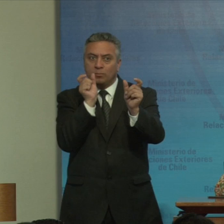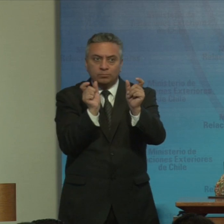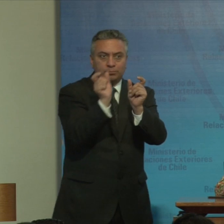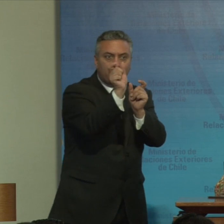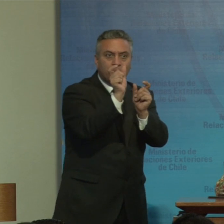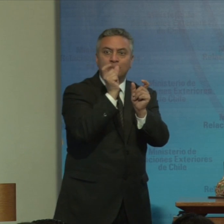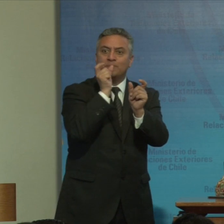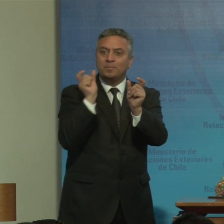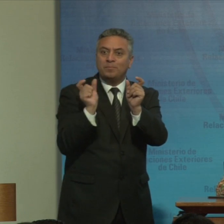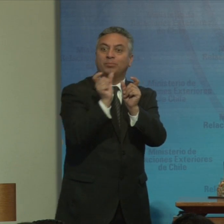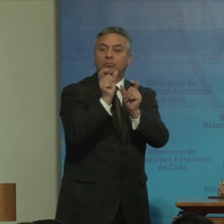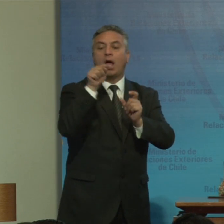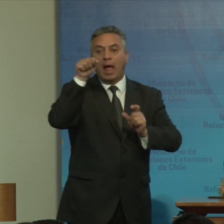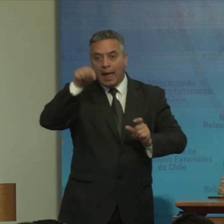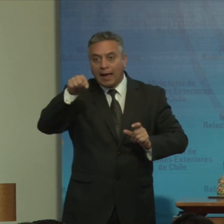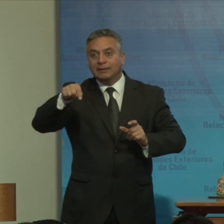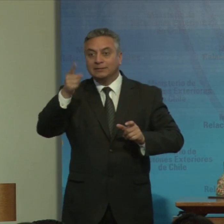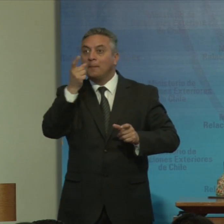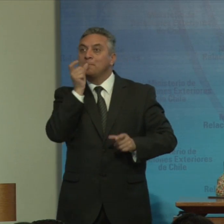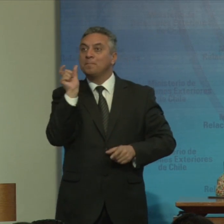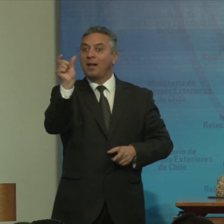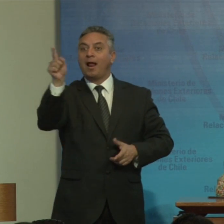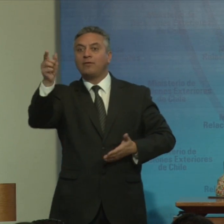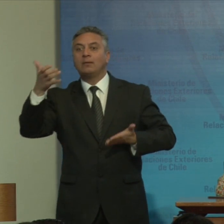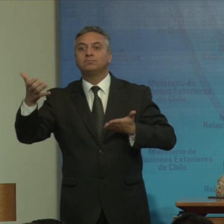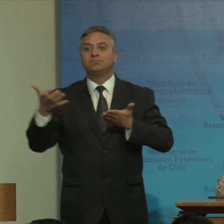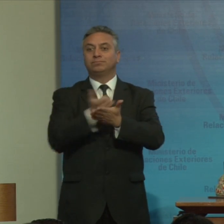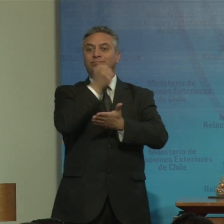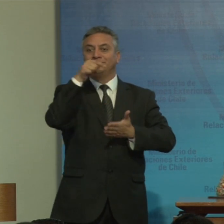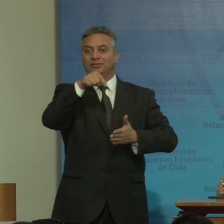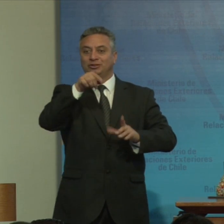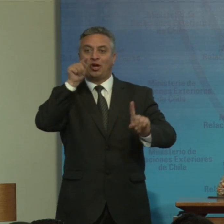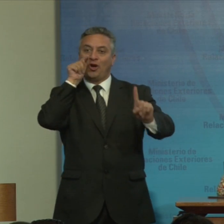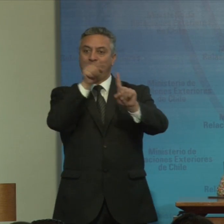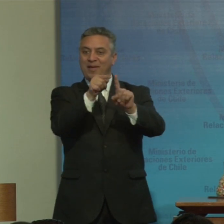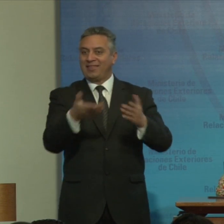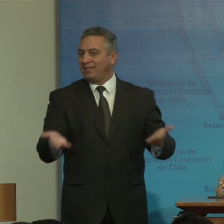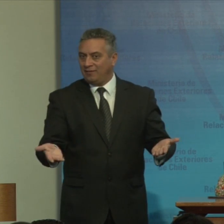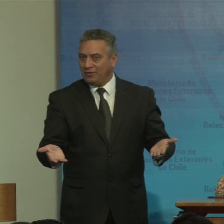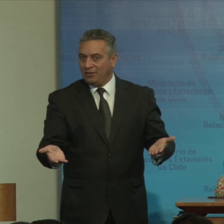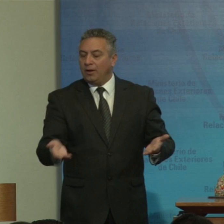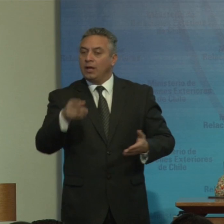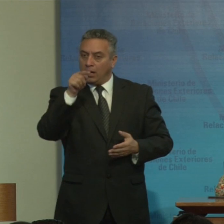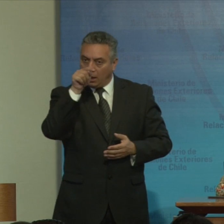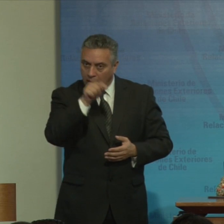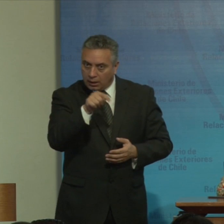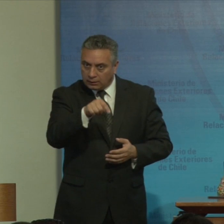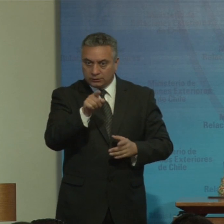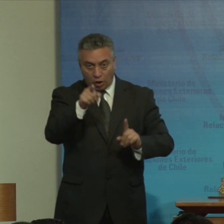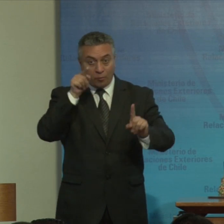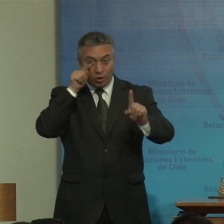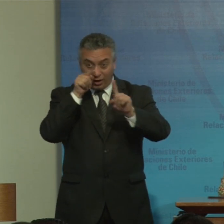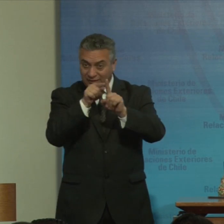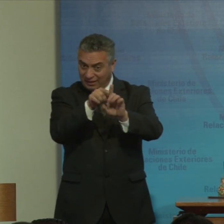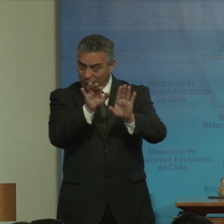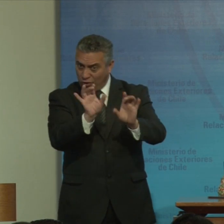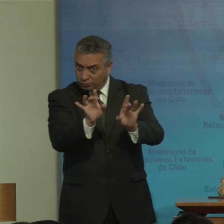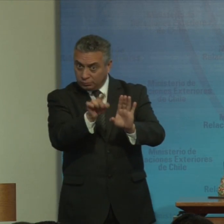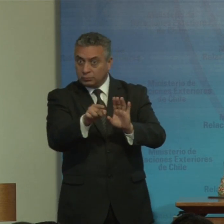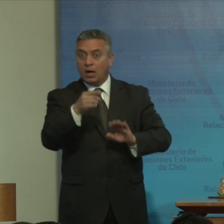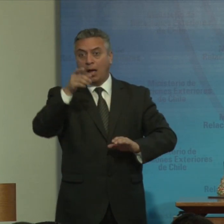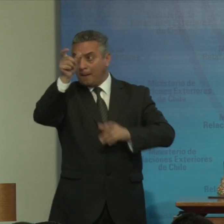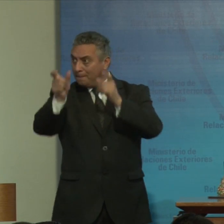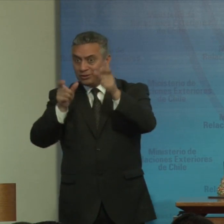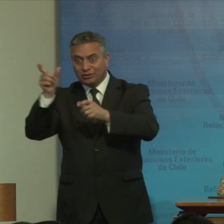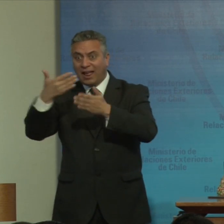realmente fue el logro de ese objetivo y en efectivo más allá de ese objetivo en particular la Agenda 2030